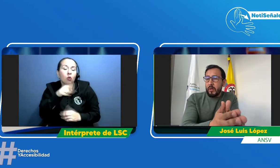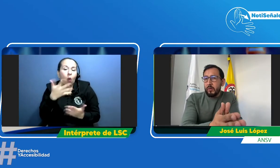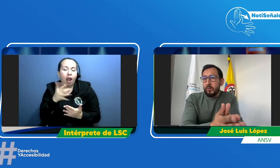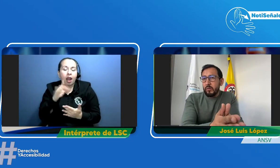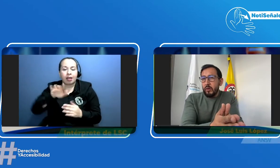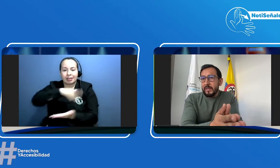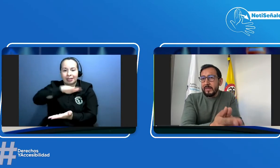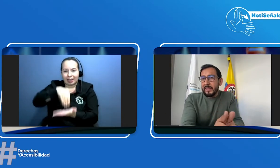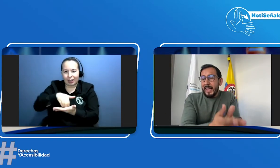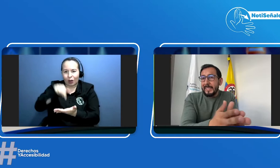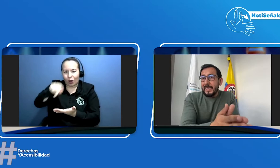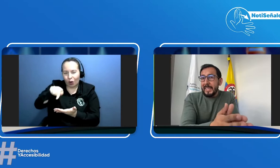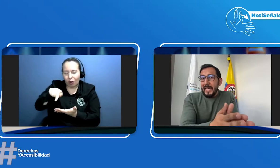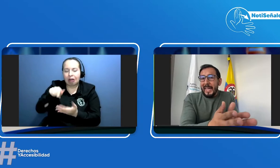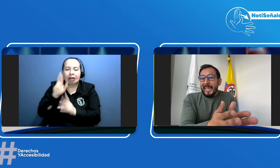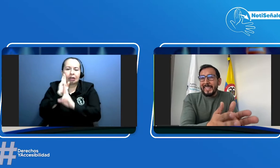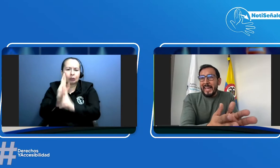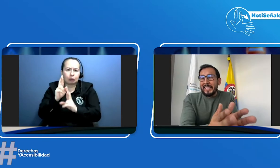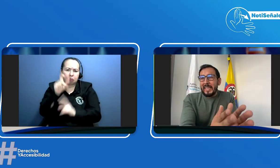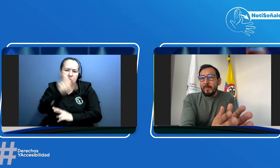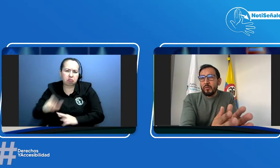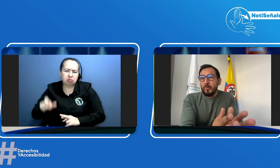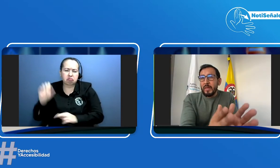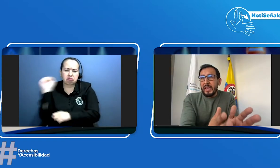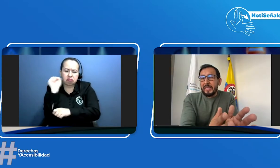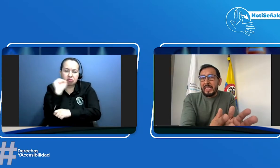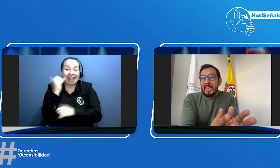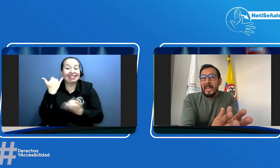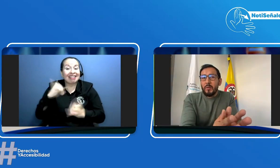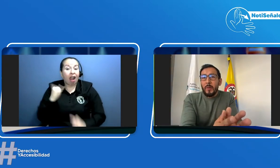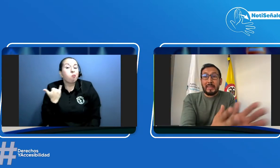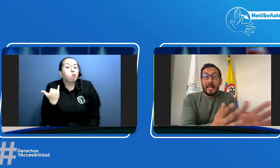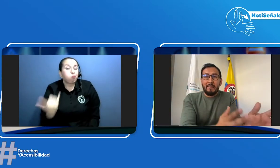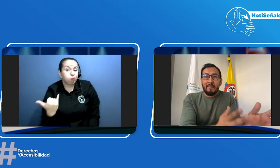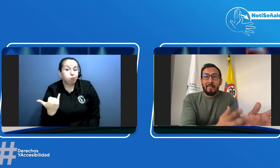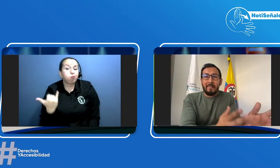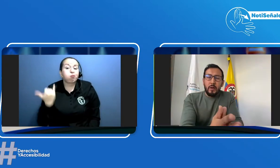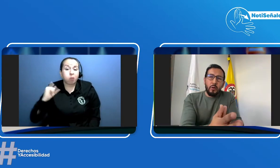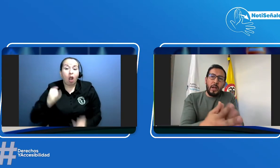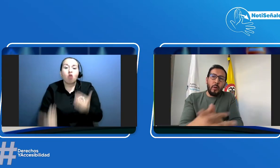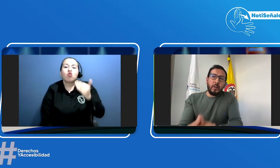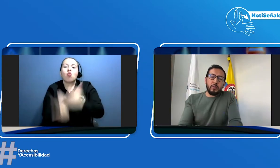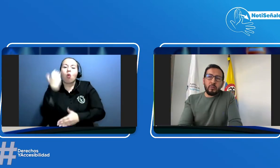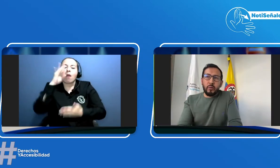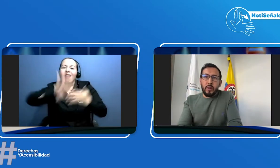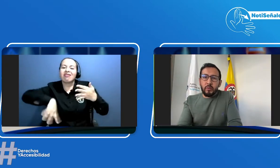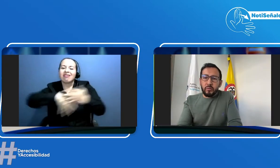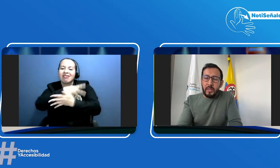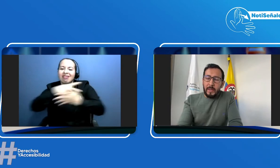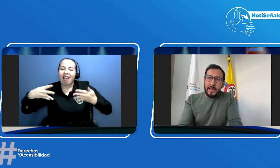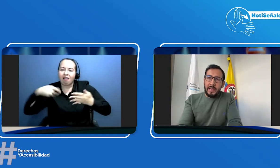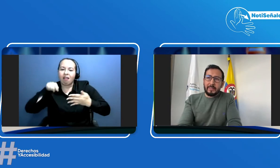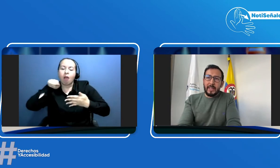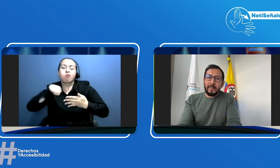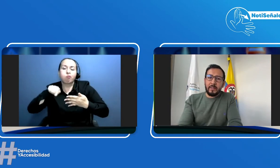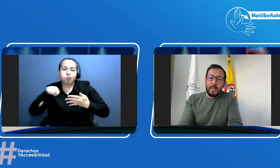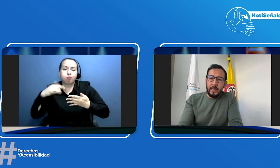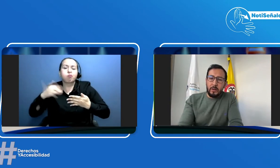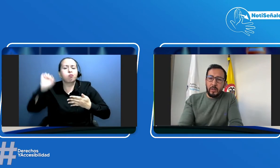conductores allí ya tenemos vigente la nueva tabla con la cual nosotros podemos analizar lo que